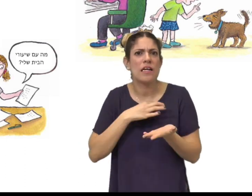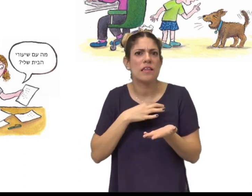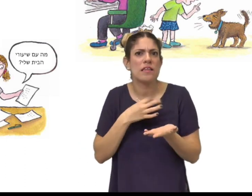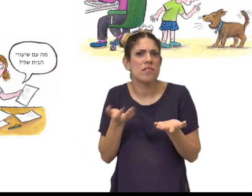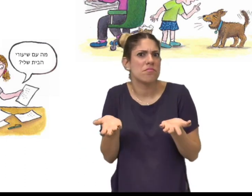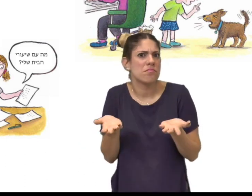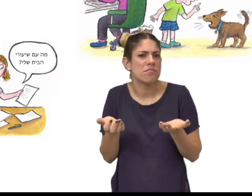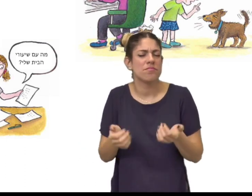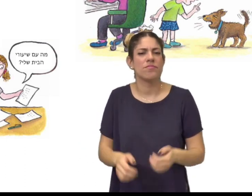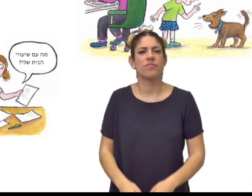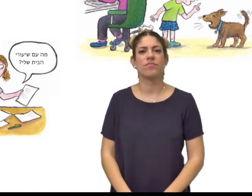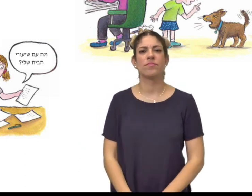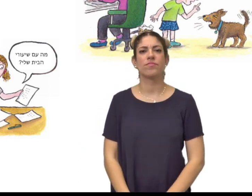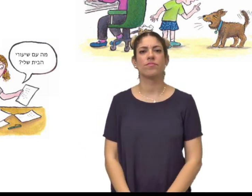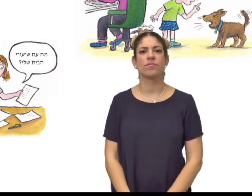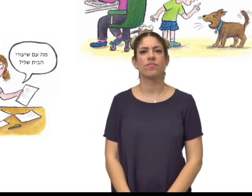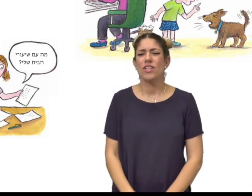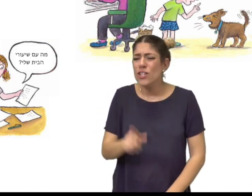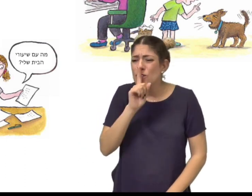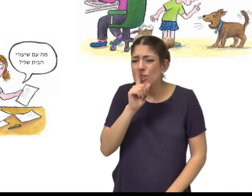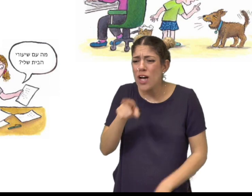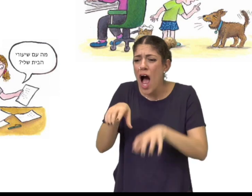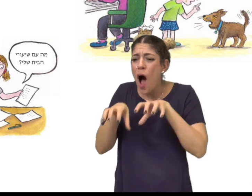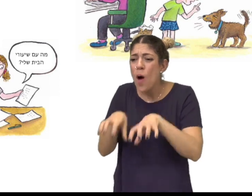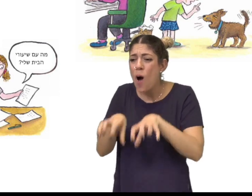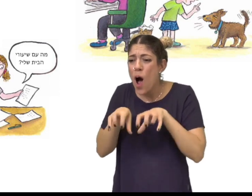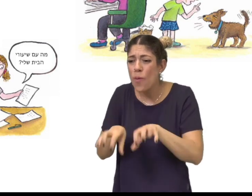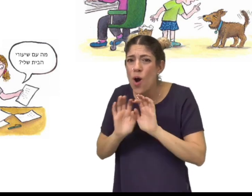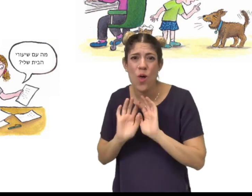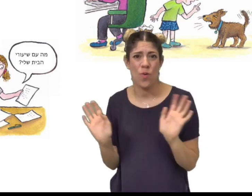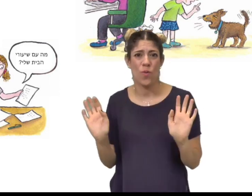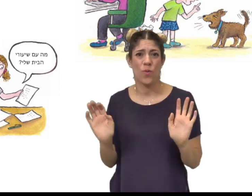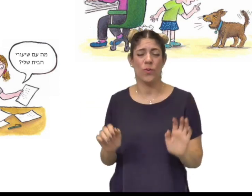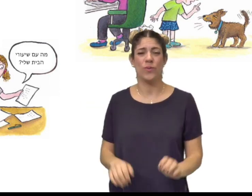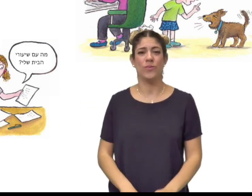מה עם שיעורי הבית שלי? ששש! תפסיק לנבוח!